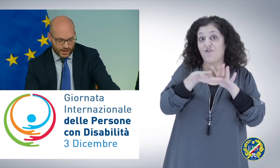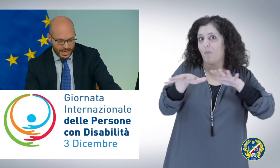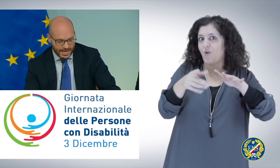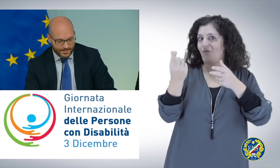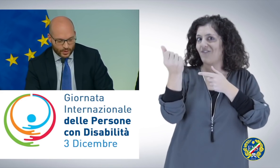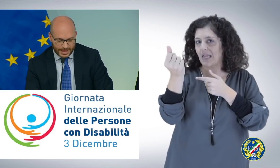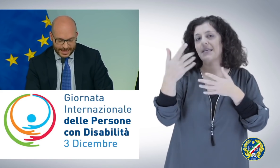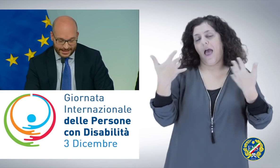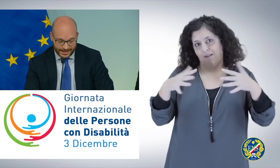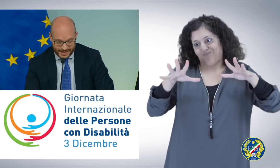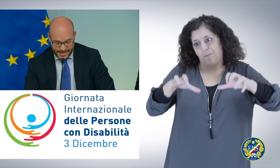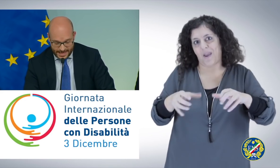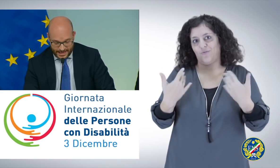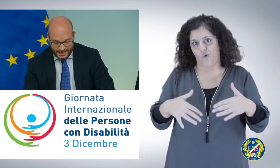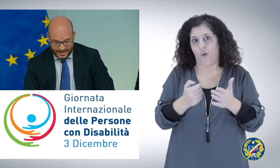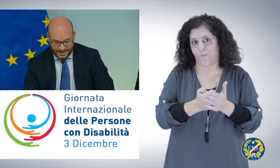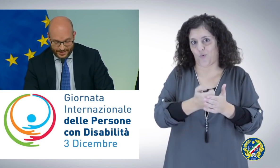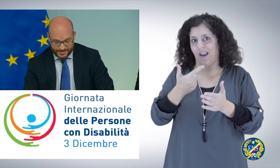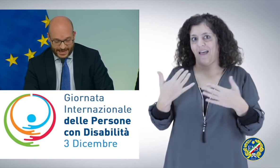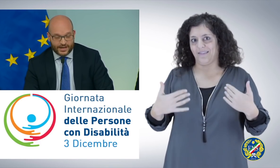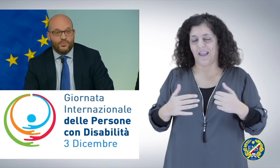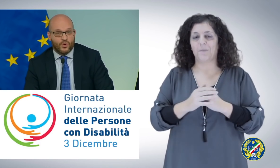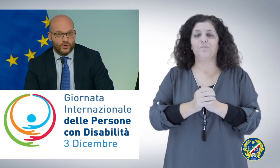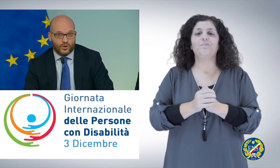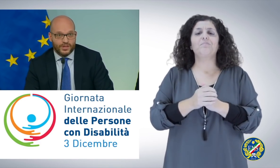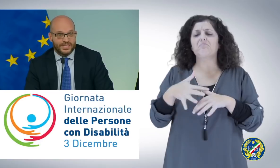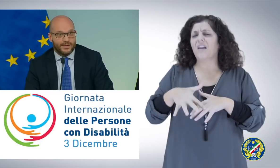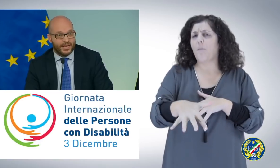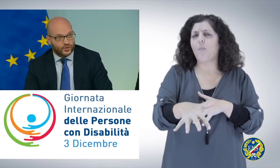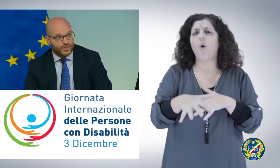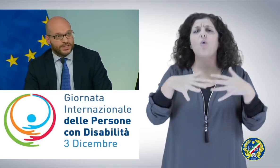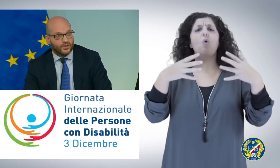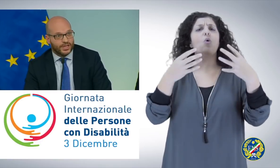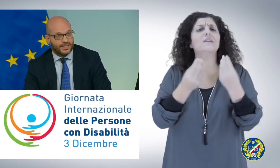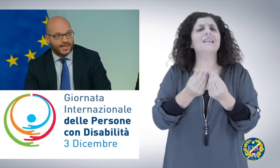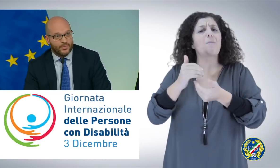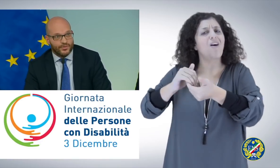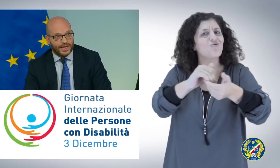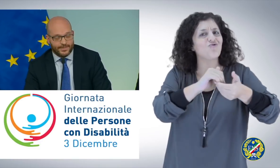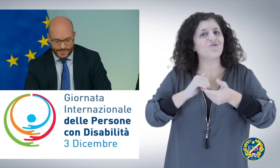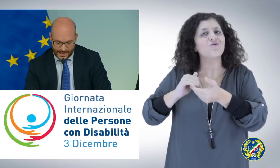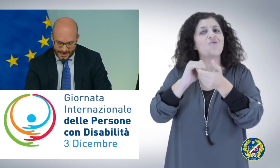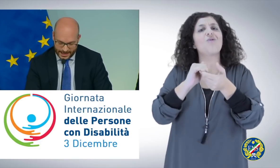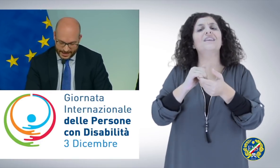importante. Tra non molto, insieme alle associazioni, daremo il via all